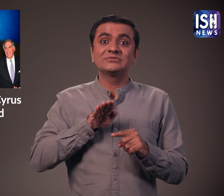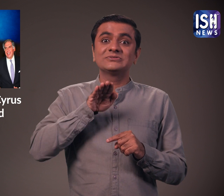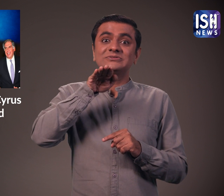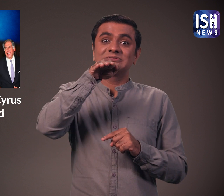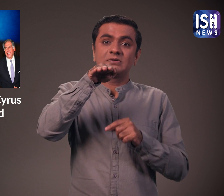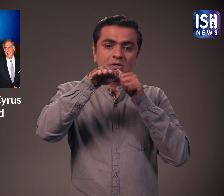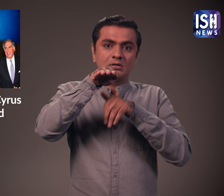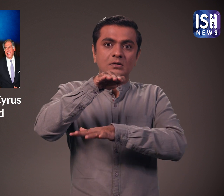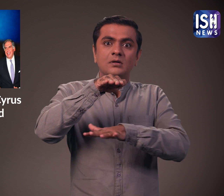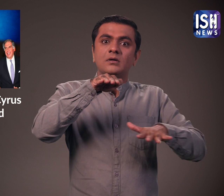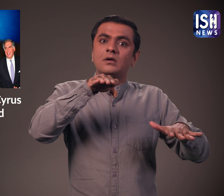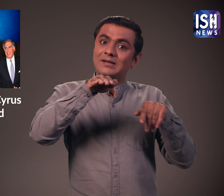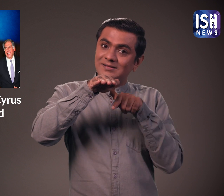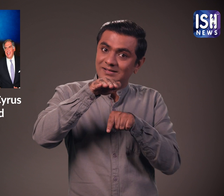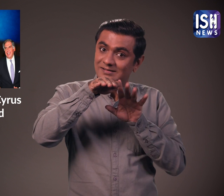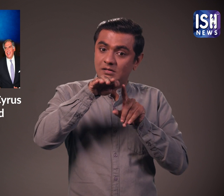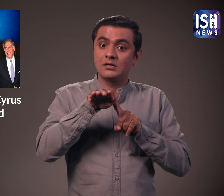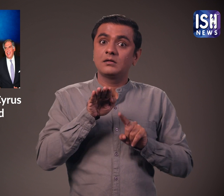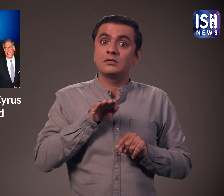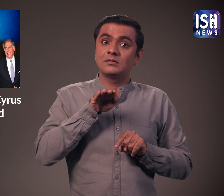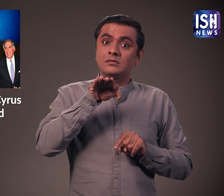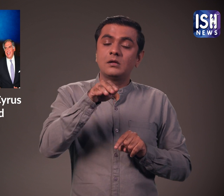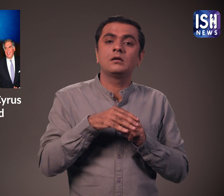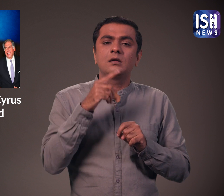में कार नदी के पूल पर बने रोड डिवाइडर से जाटक